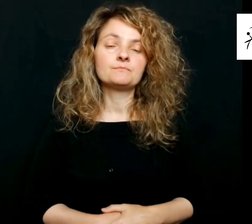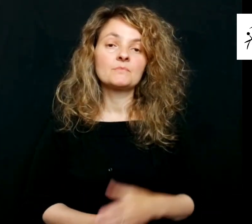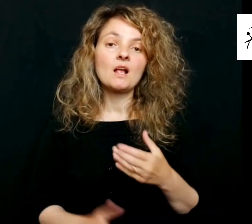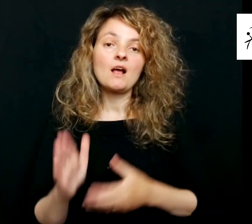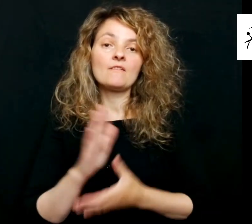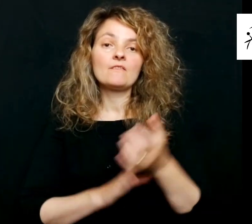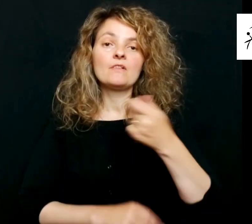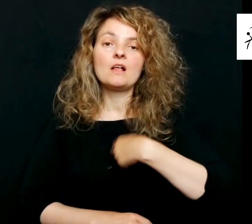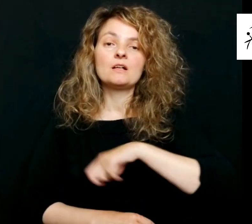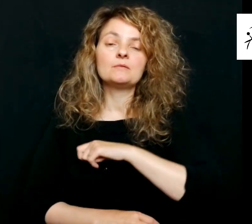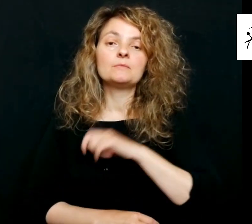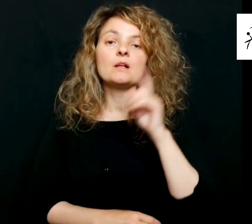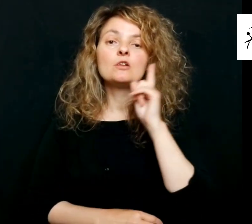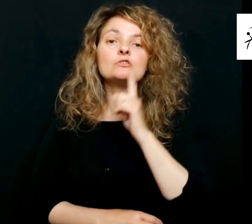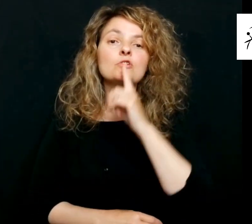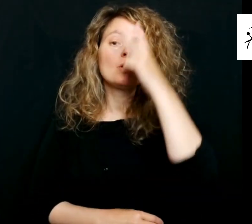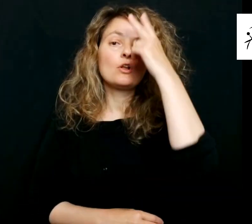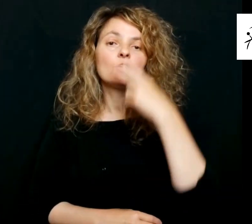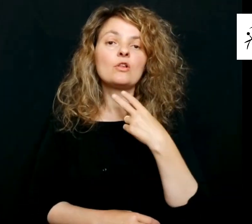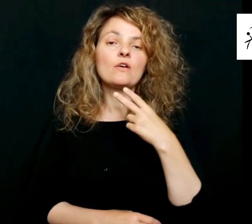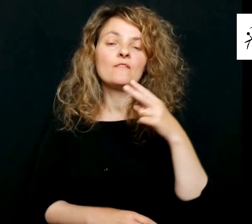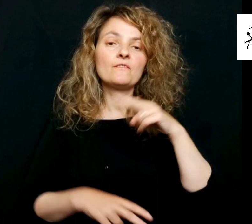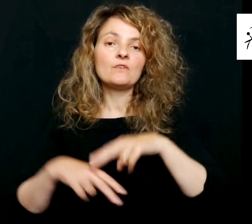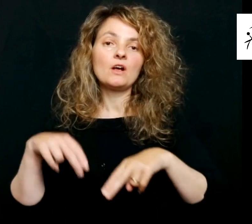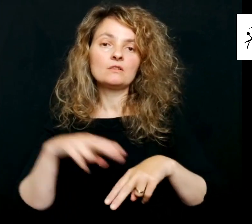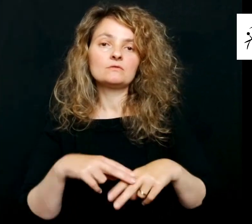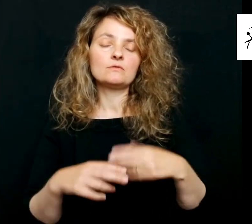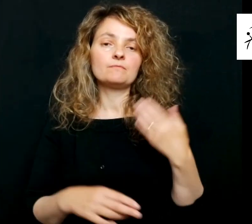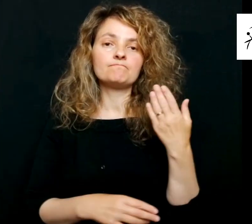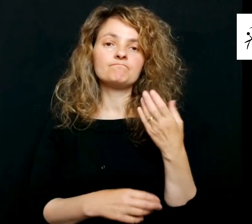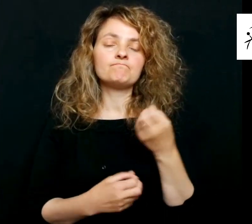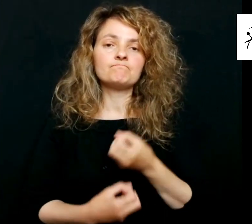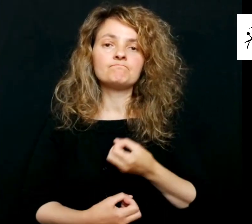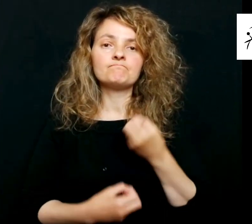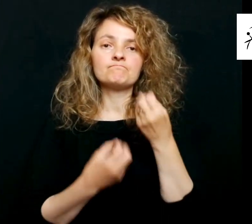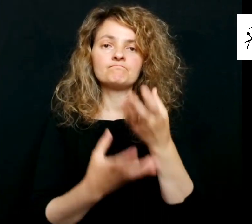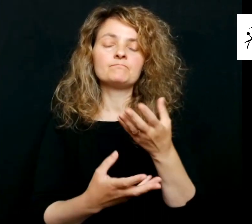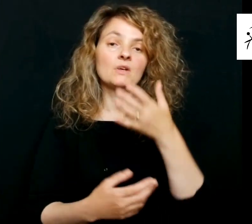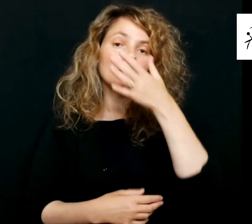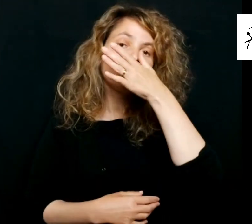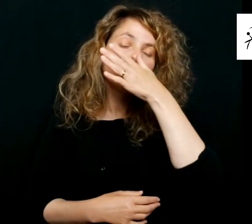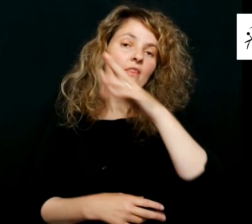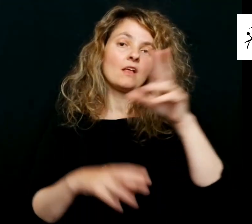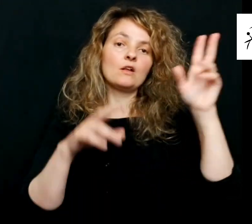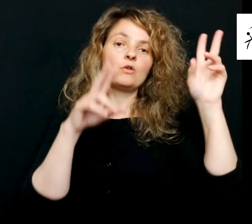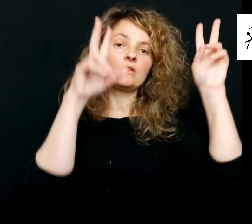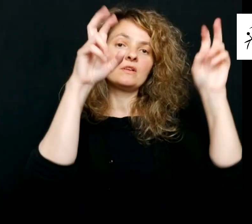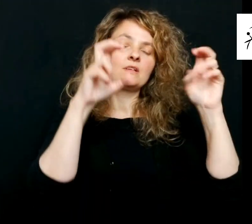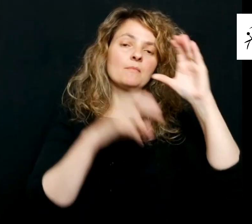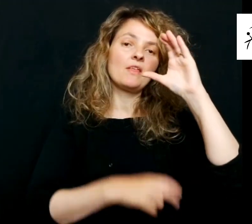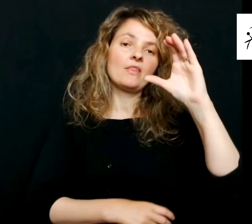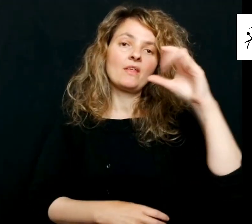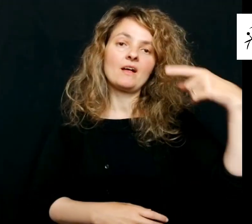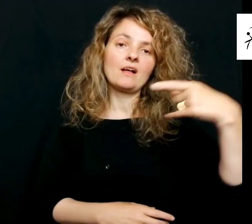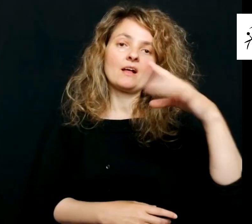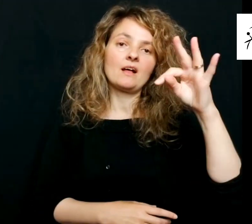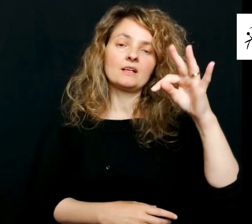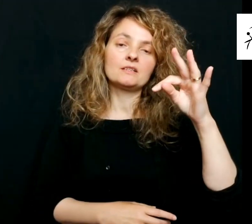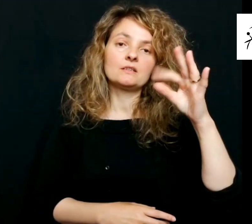Española de Sordoceguera, FESOCE, se posiciona ante la denuncia de la CGT sobre el presunto despido por parte de